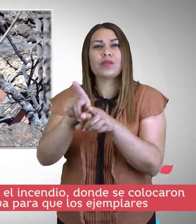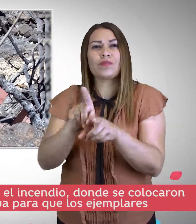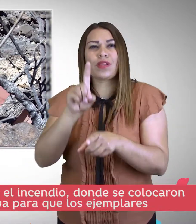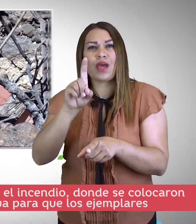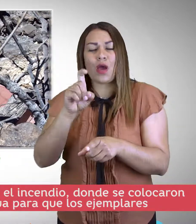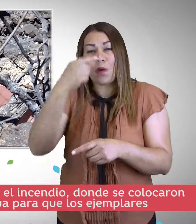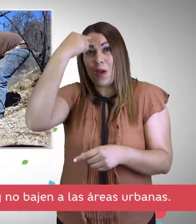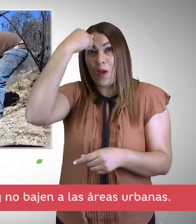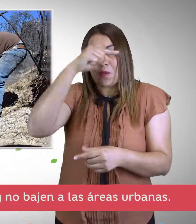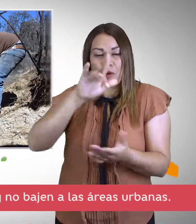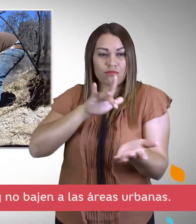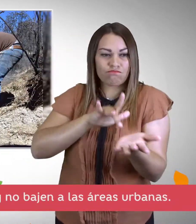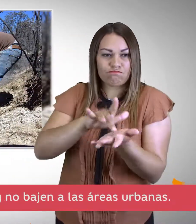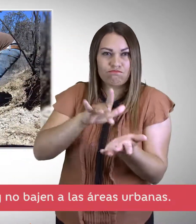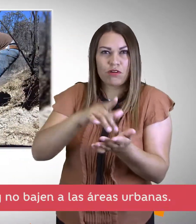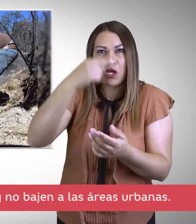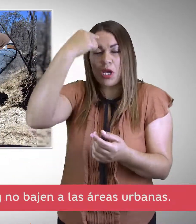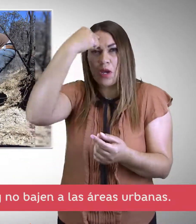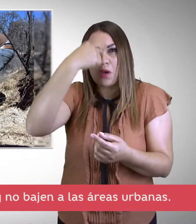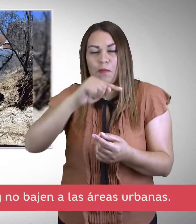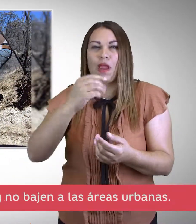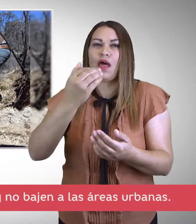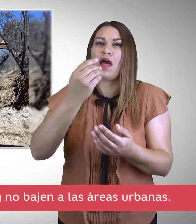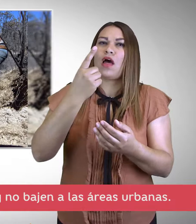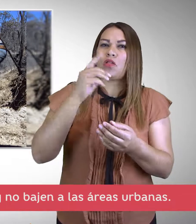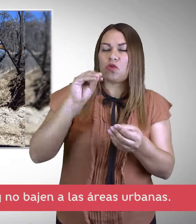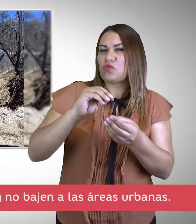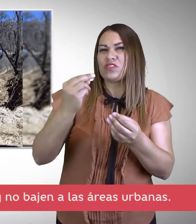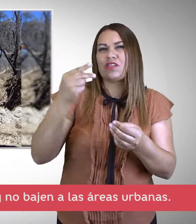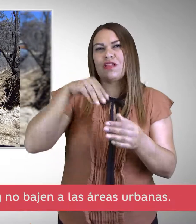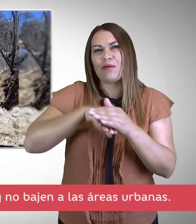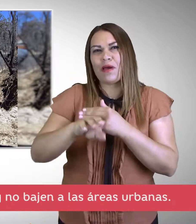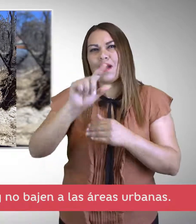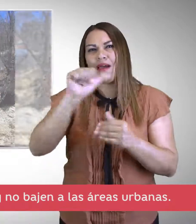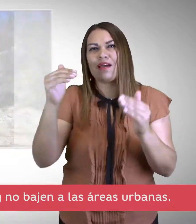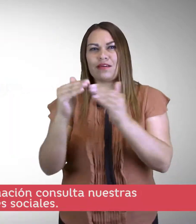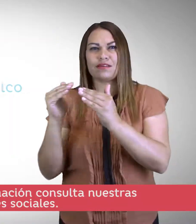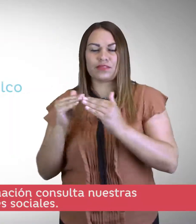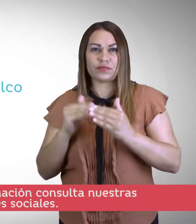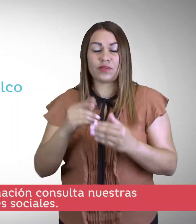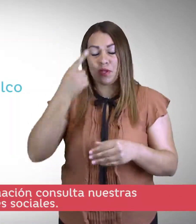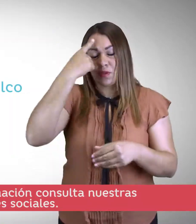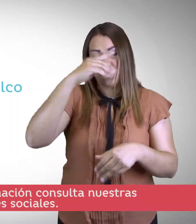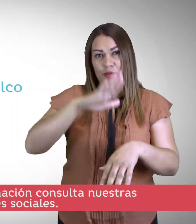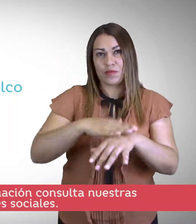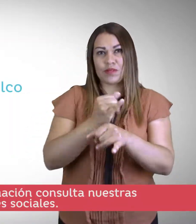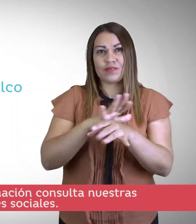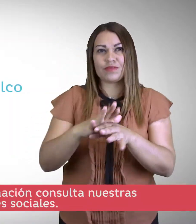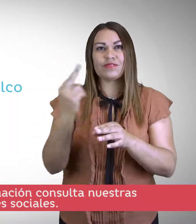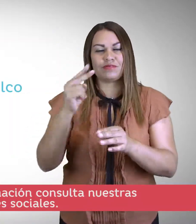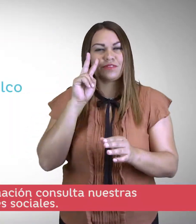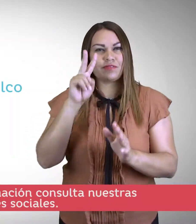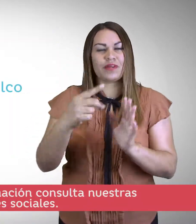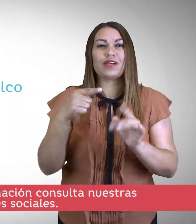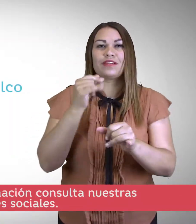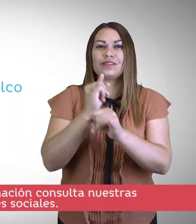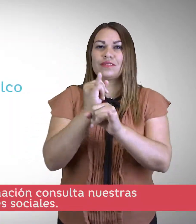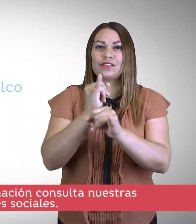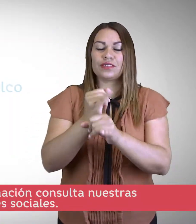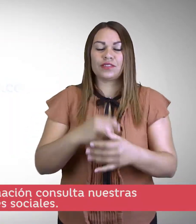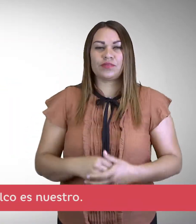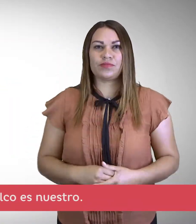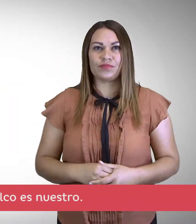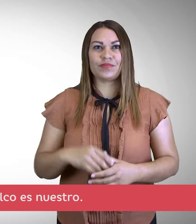de agua para que los ejemplares puedan hidratarse y no bajen a las áreas urbanas. Para mayor información, consulta nuestras redes